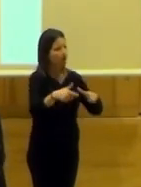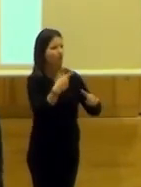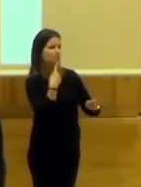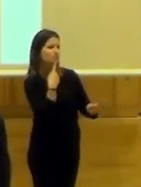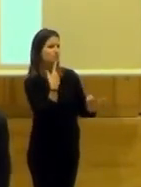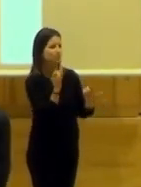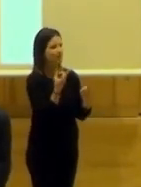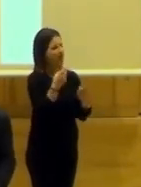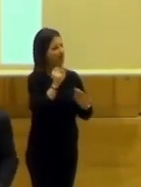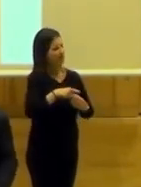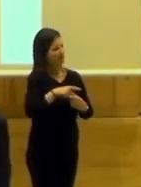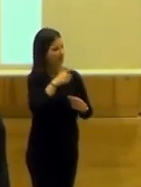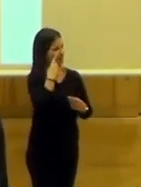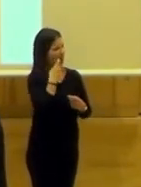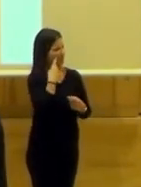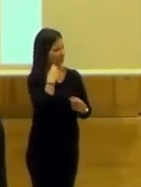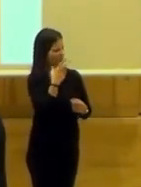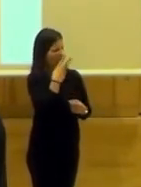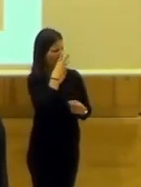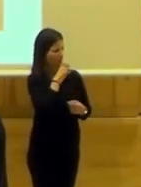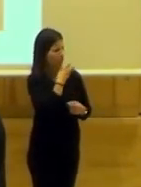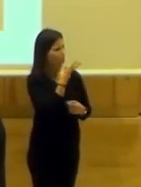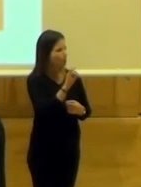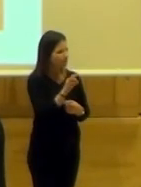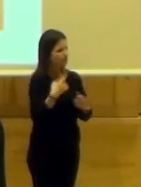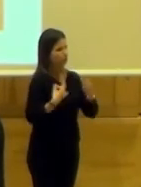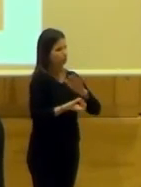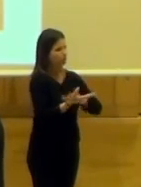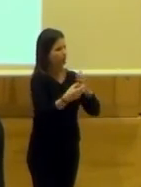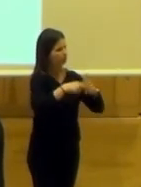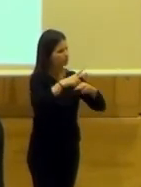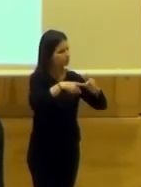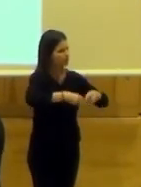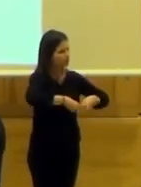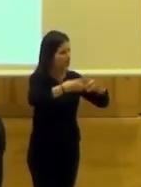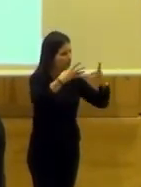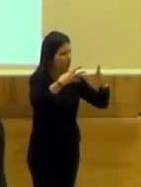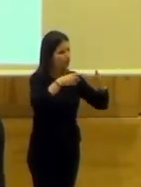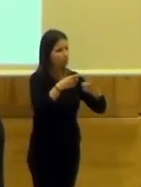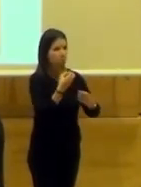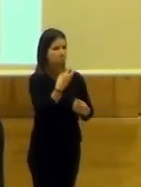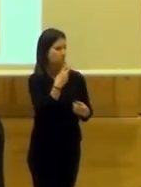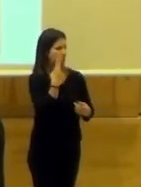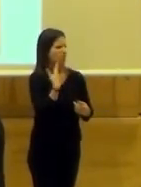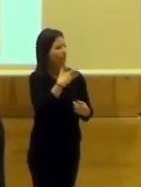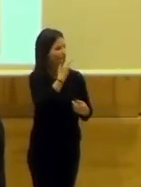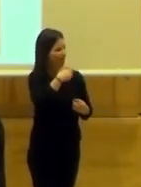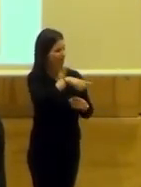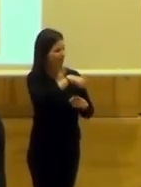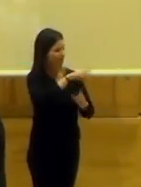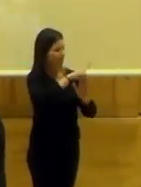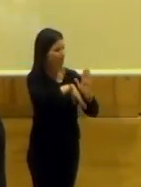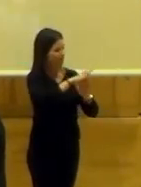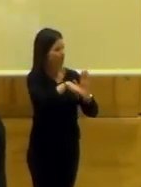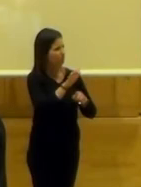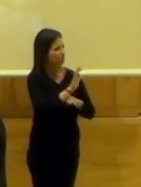clásico, o sea, en el que se construyó edificio, y, bueno, creo que conoceréis mucho la programación